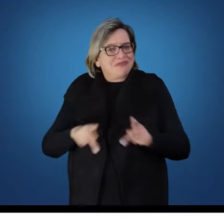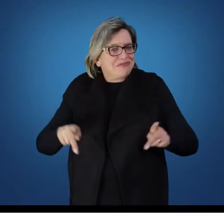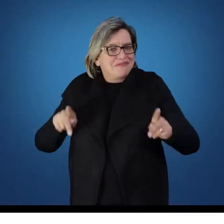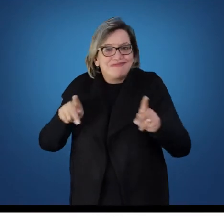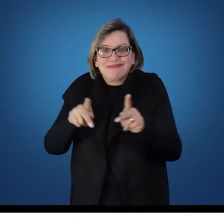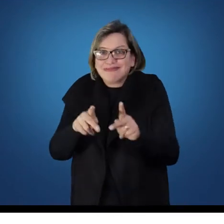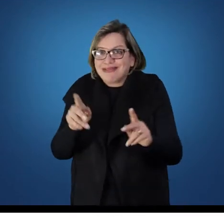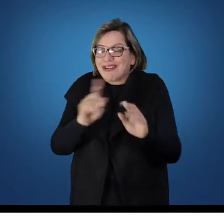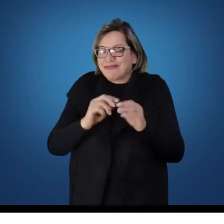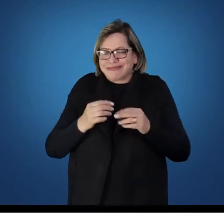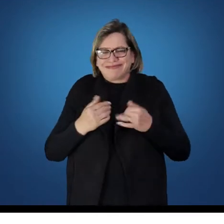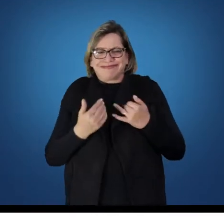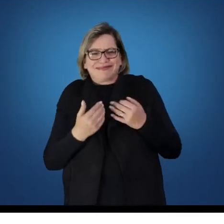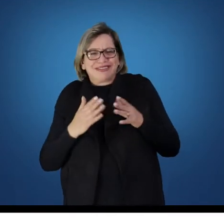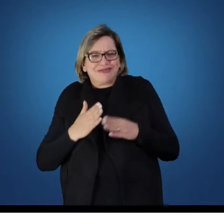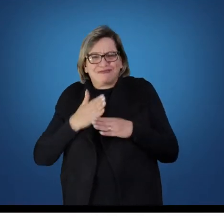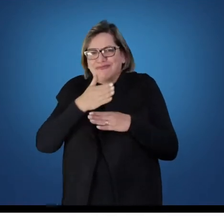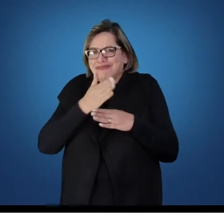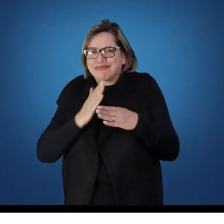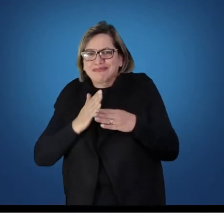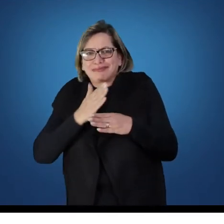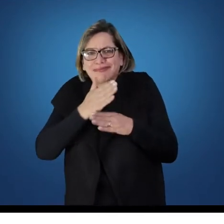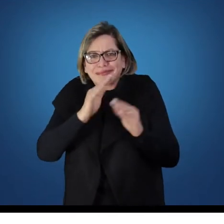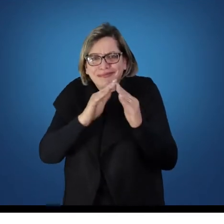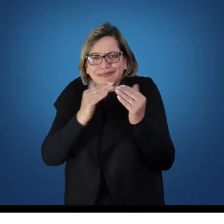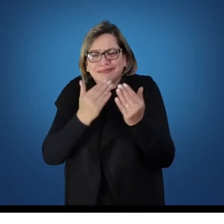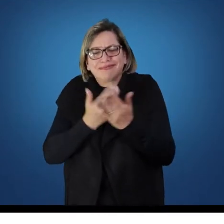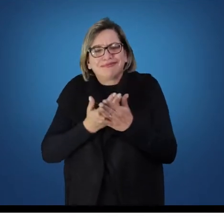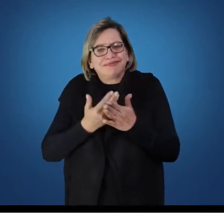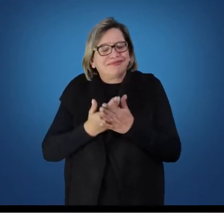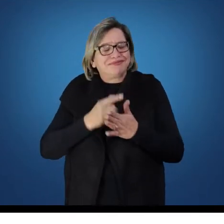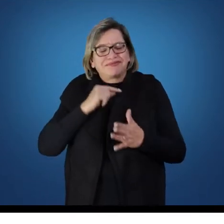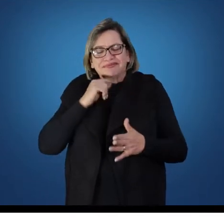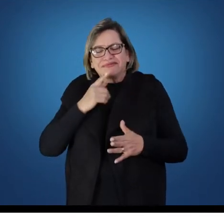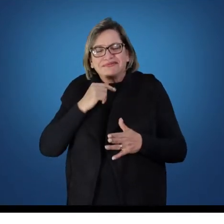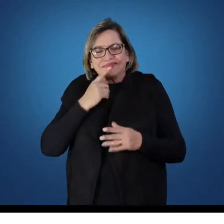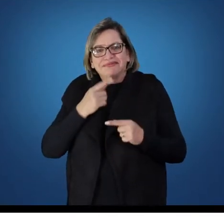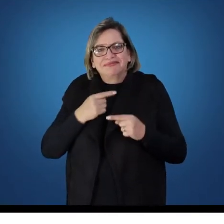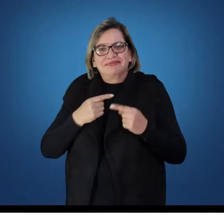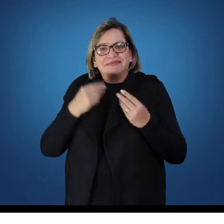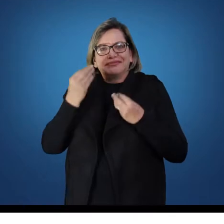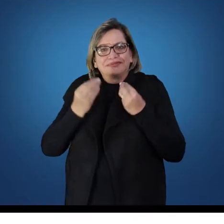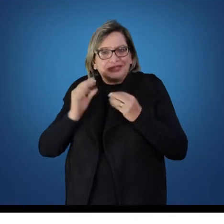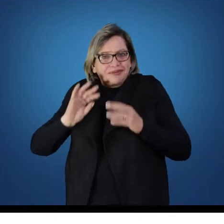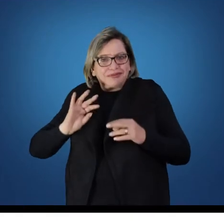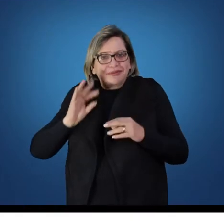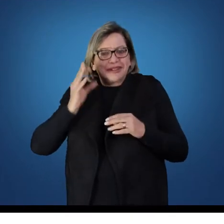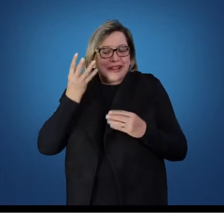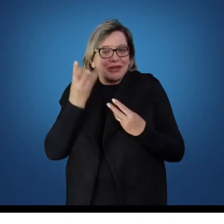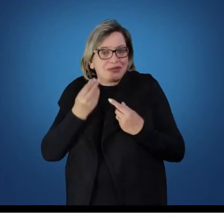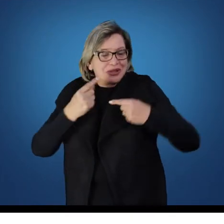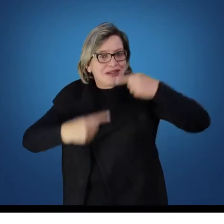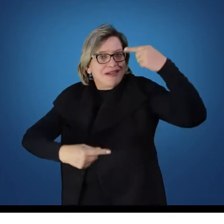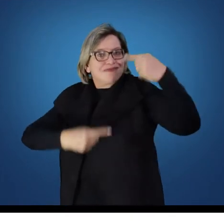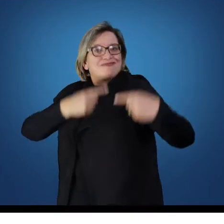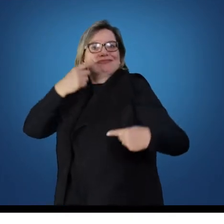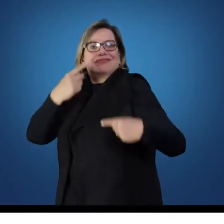ao acesso da educação no Brasil e isso gerou muitos debates. Com a proclamação da República, em